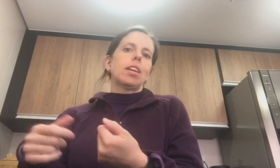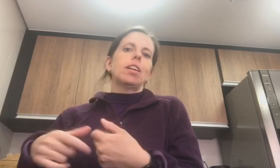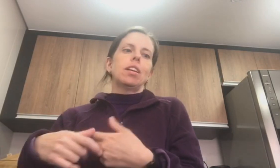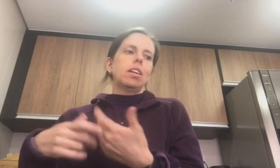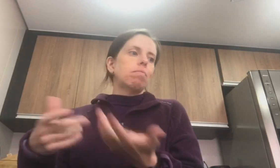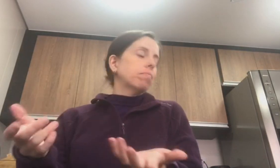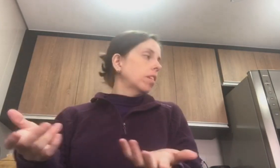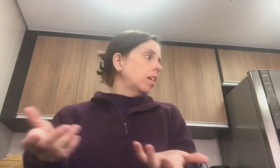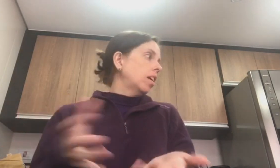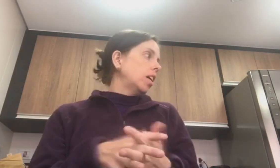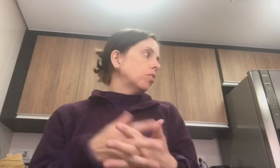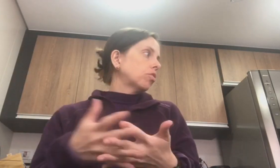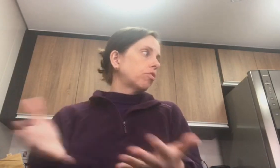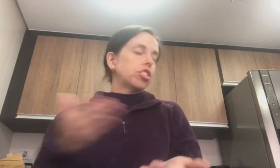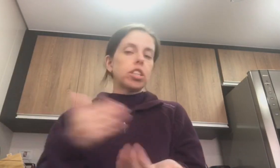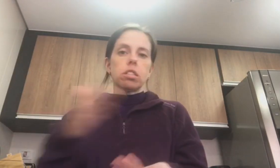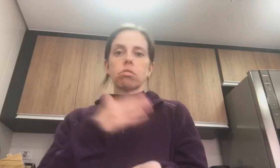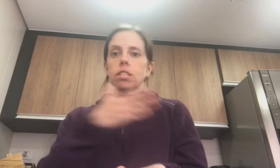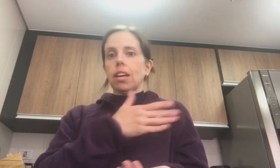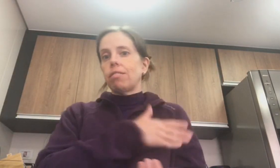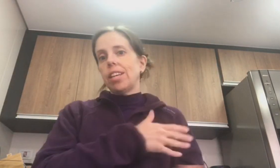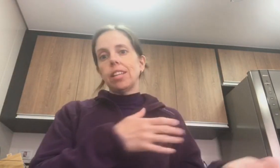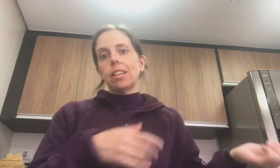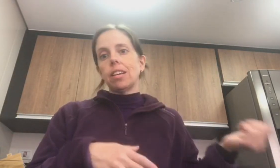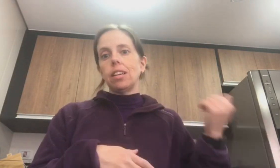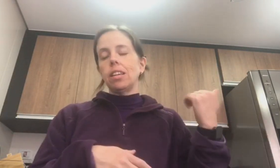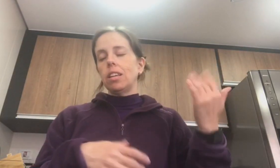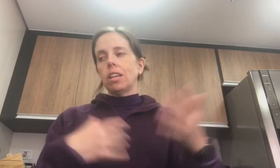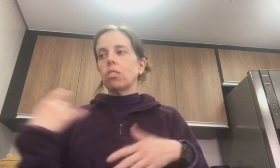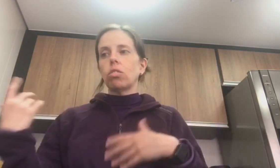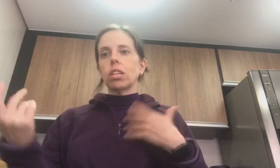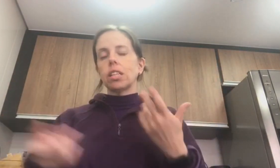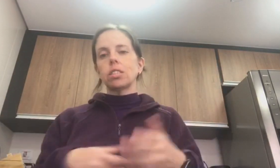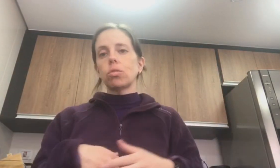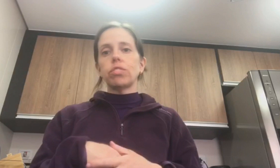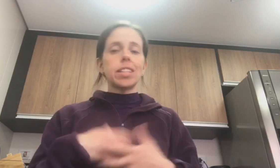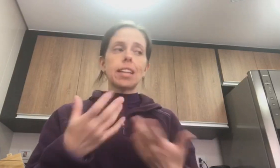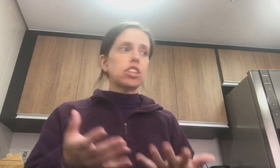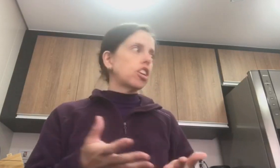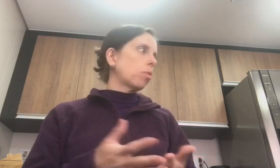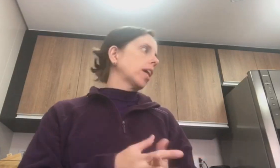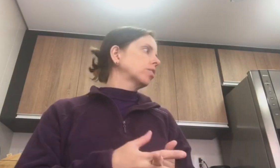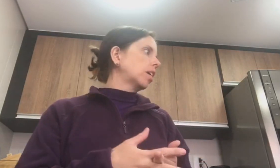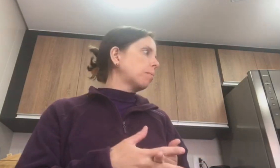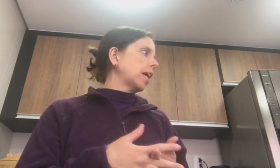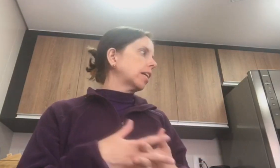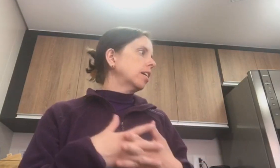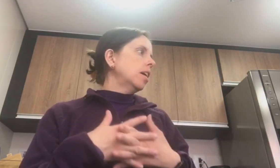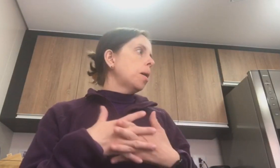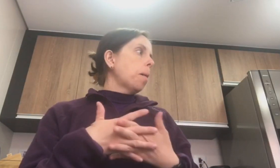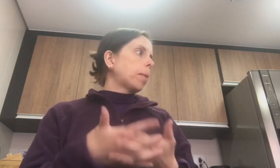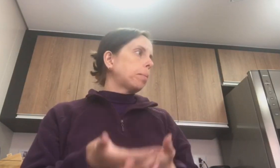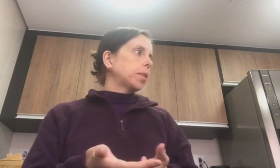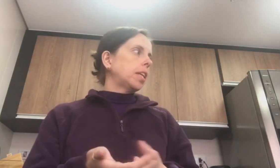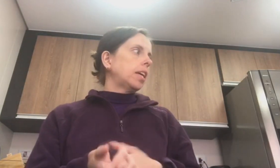eu só fui tirando as coisas da gaveta e colocando. Eu vou tentar achar o carregador da máquina. Pra poder